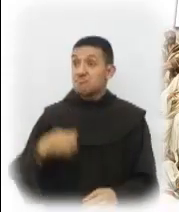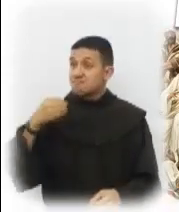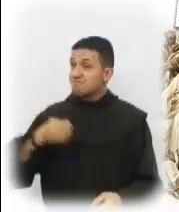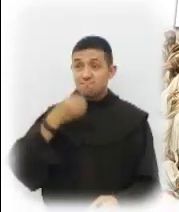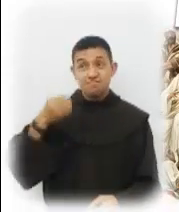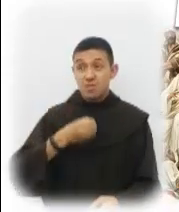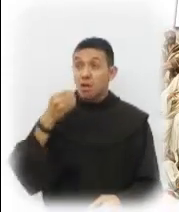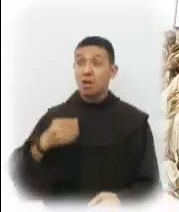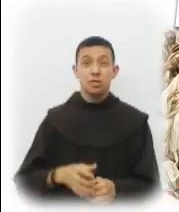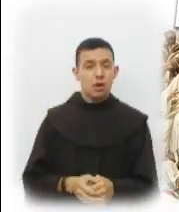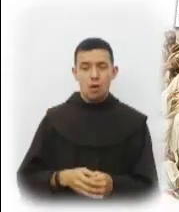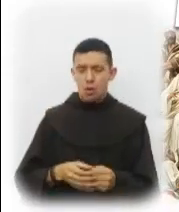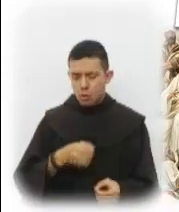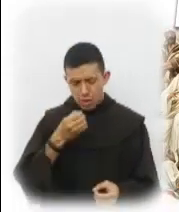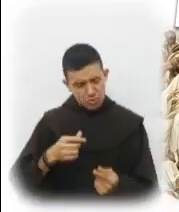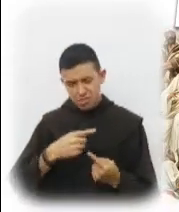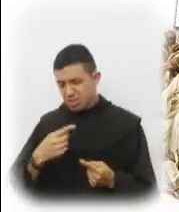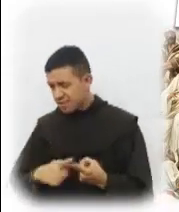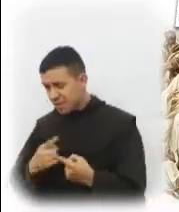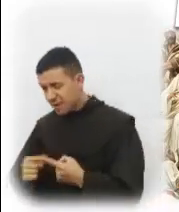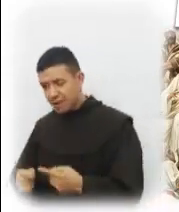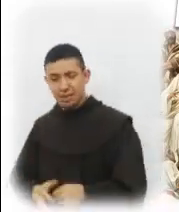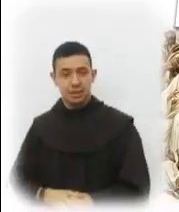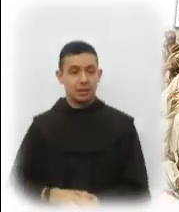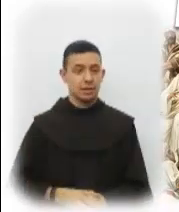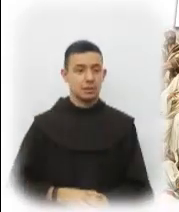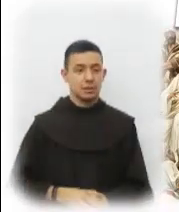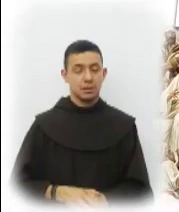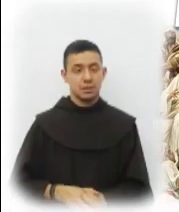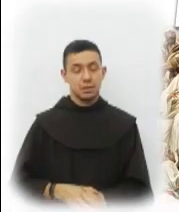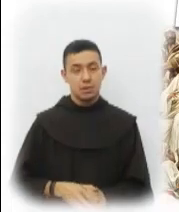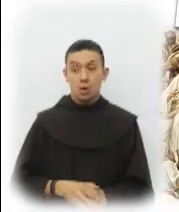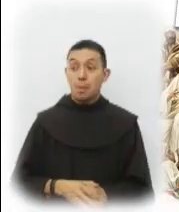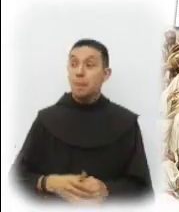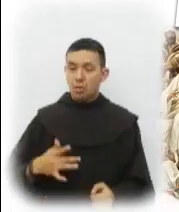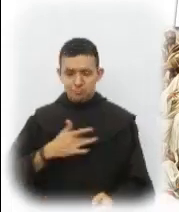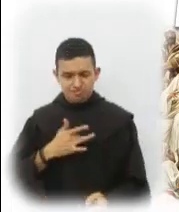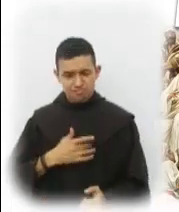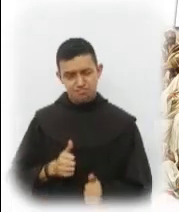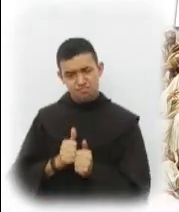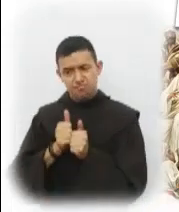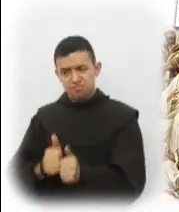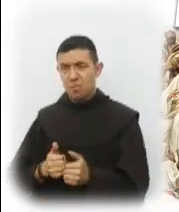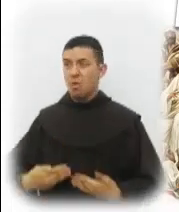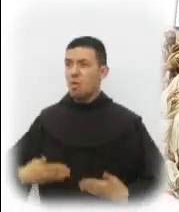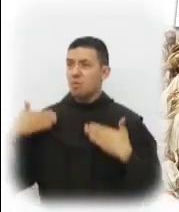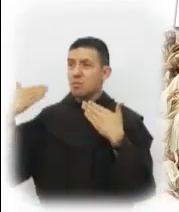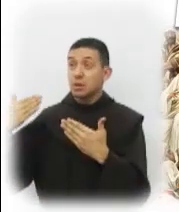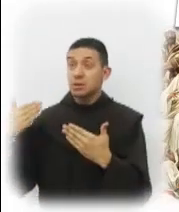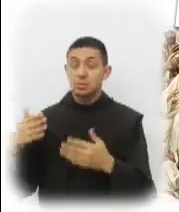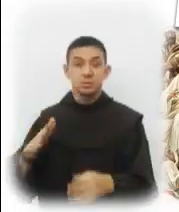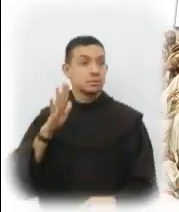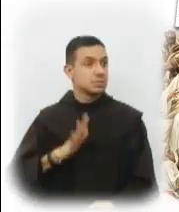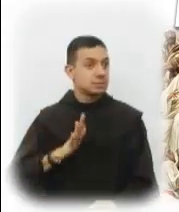Le han ofrecido oraciones, veladoras, novenas, y a pesar de que lo han hecho con todo su corazón,